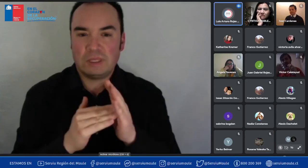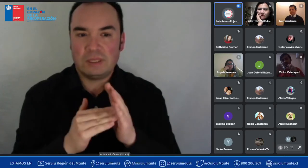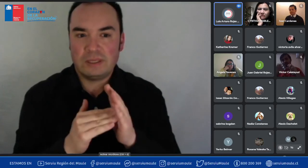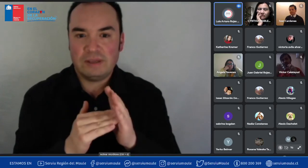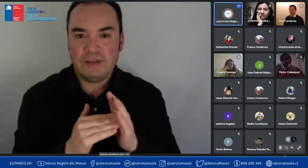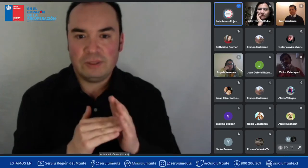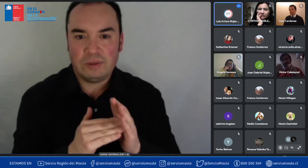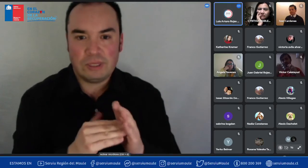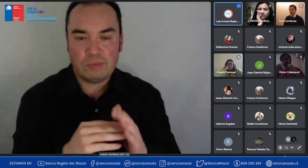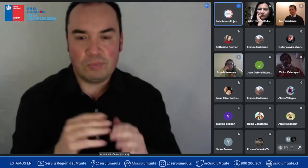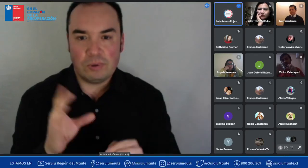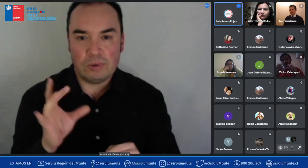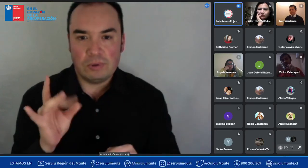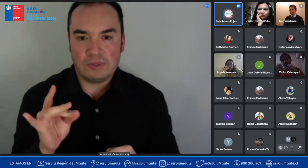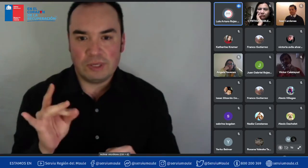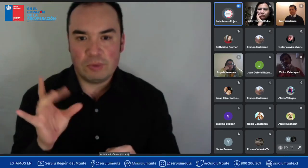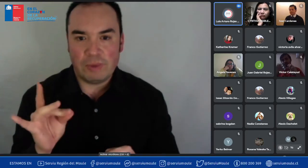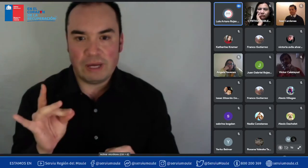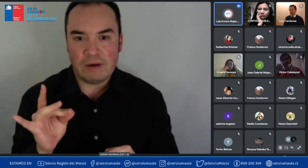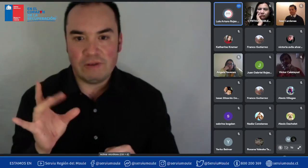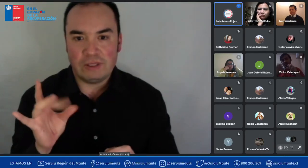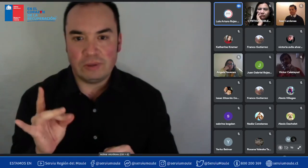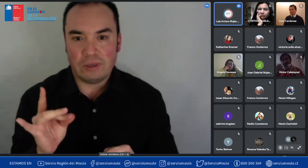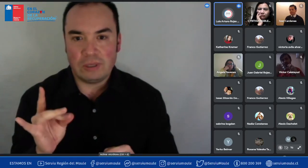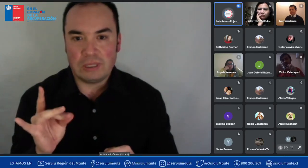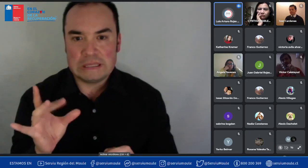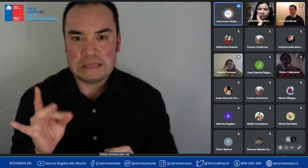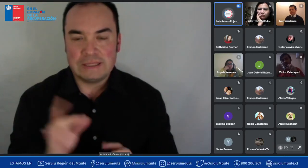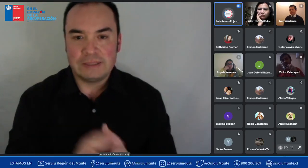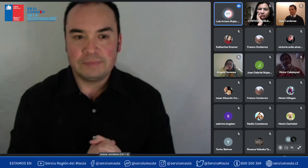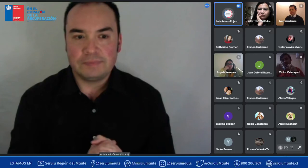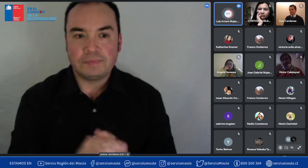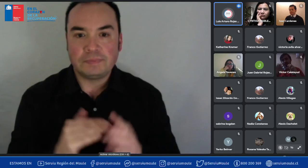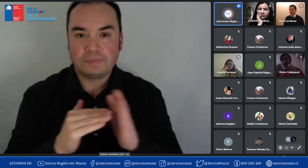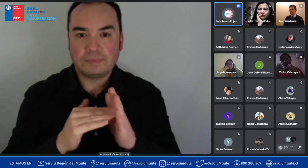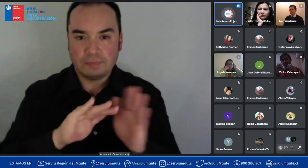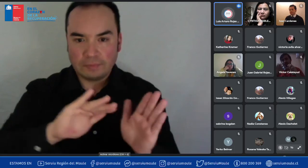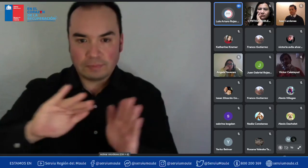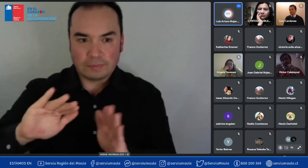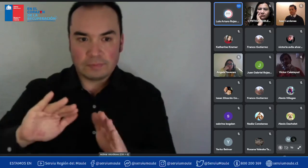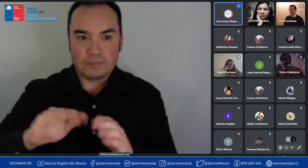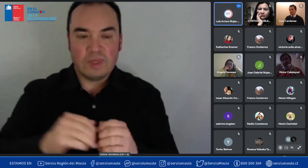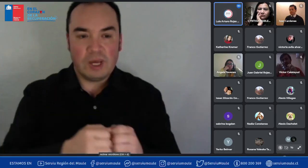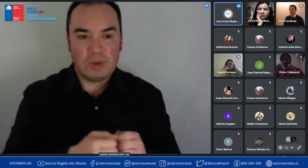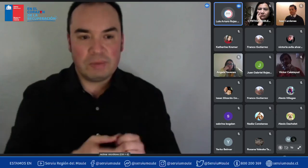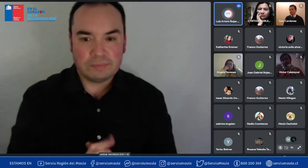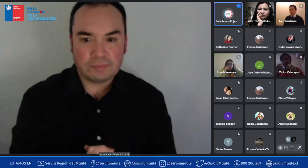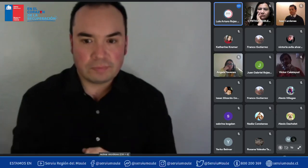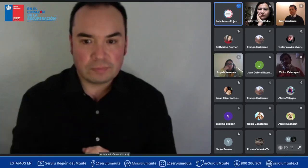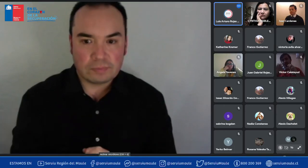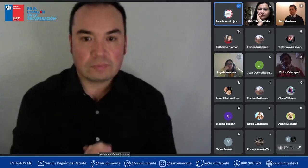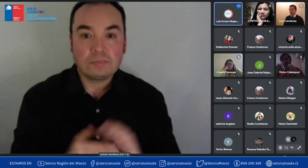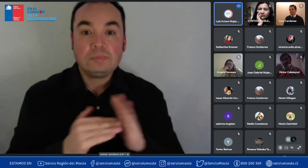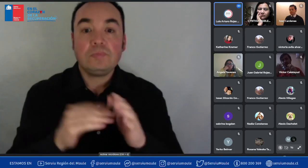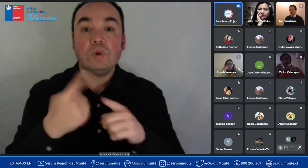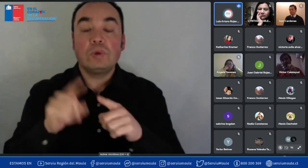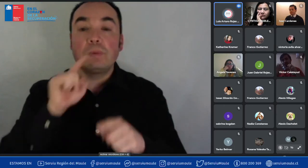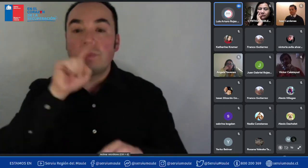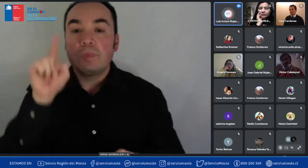tengo una consulta Pedro de Coté Moraga Alcaíno ¿ya?